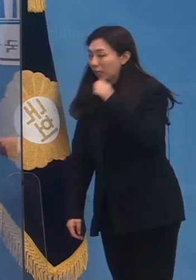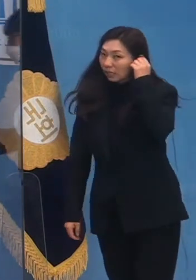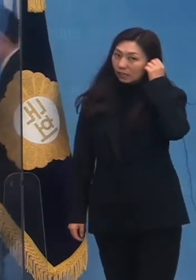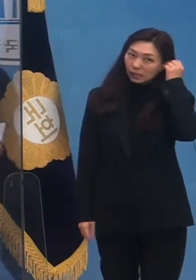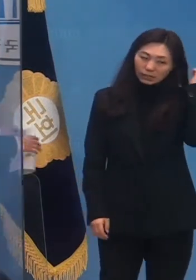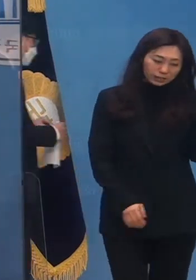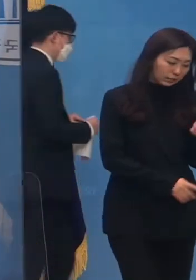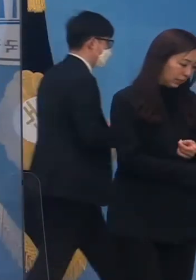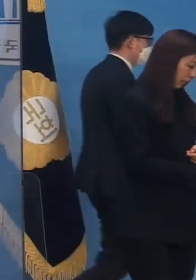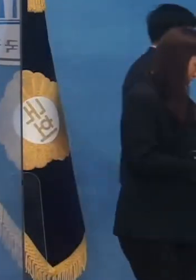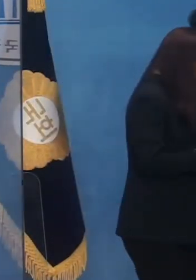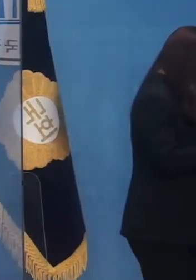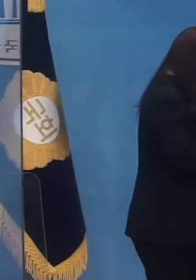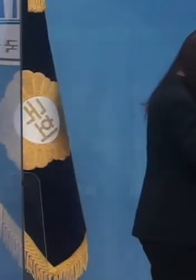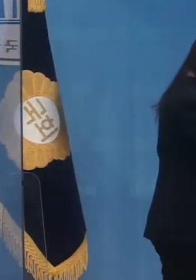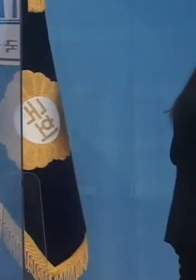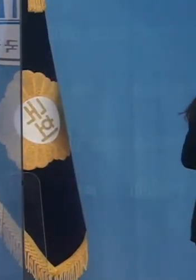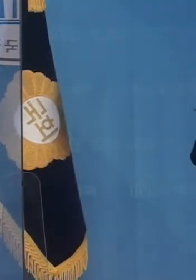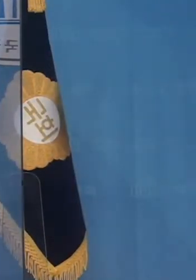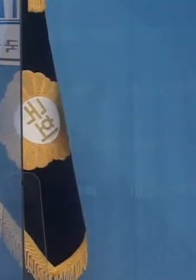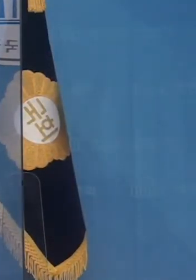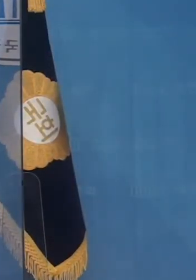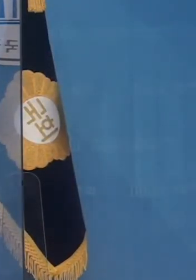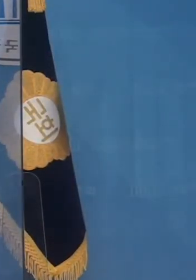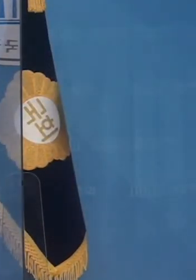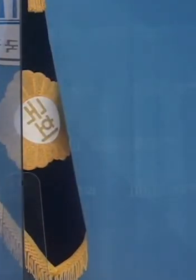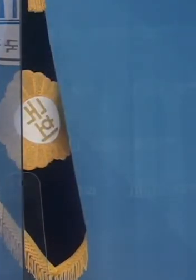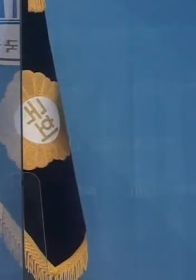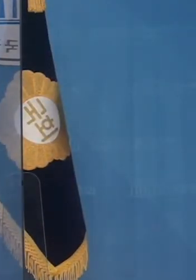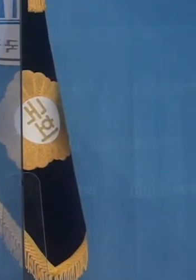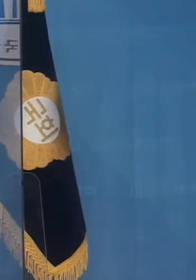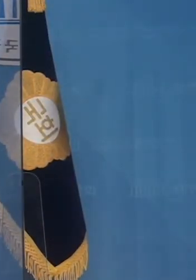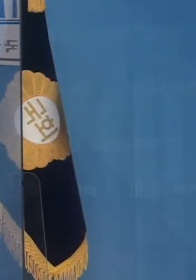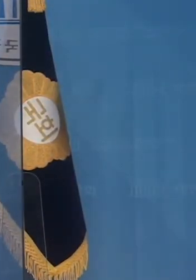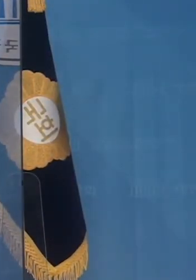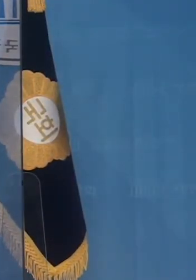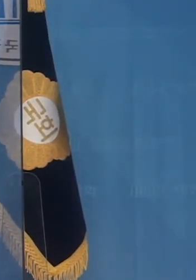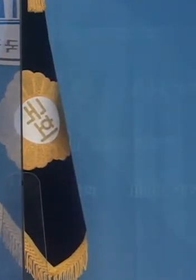수사받겠다고 전혀 List을 확인하였습니다. 감사합니다.